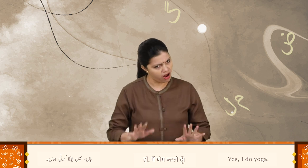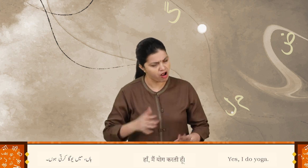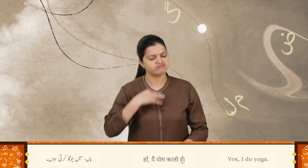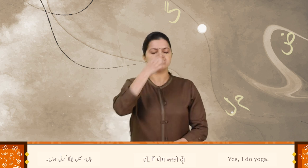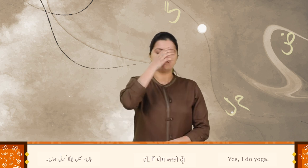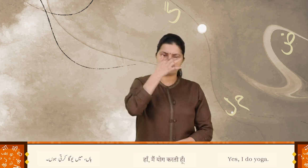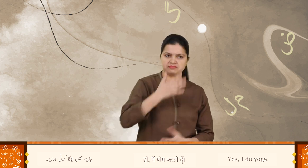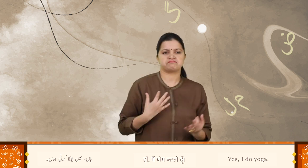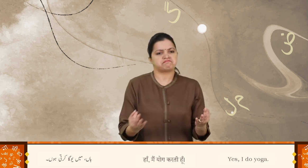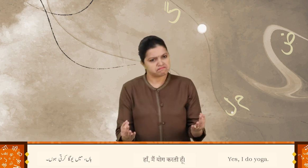کرتی ہوں